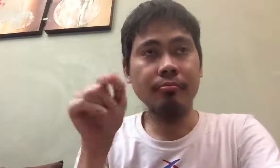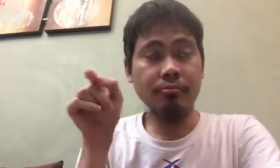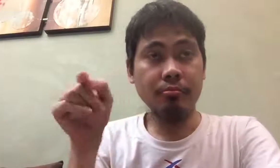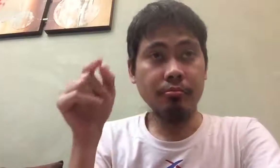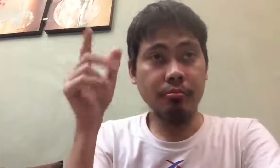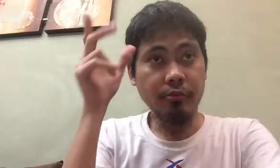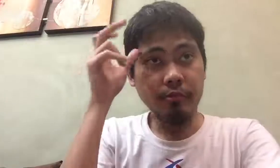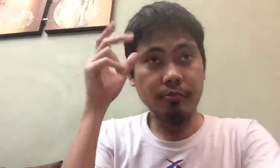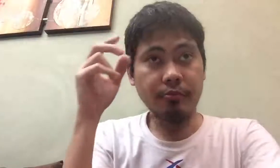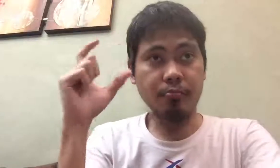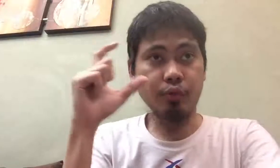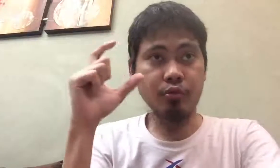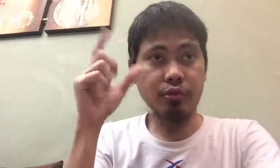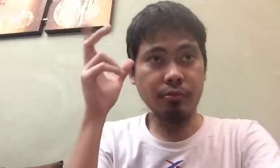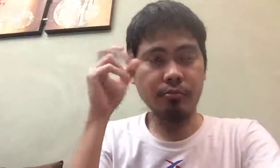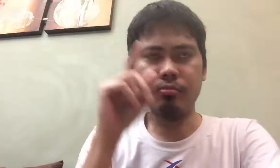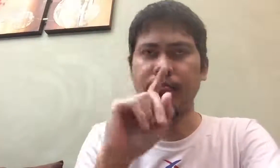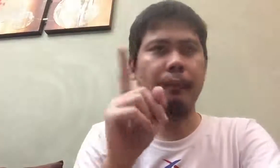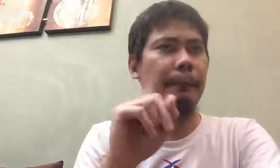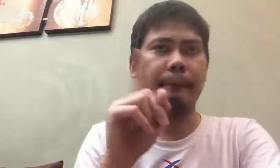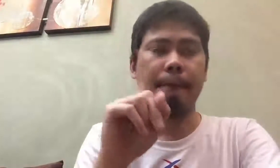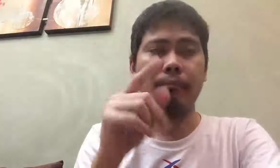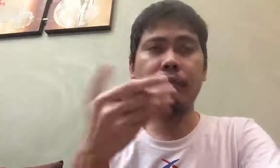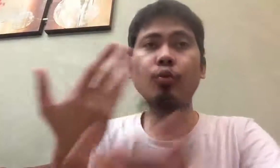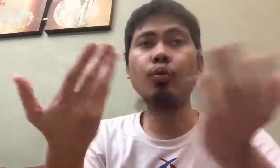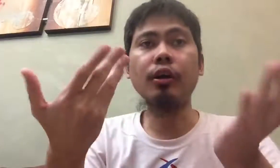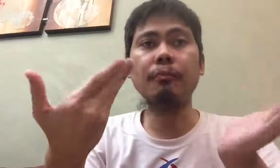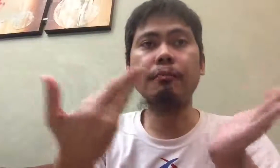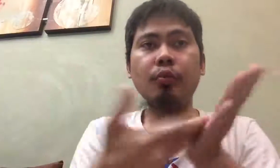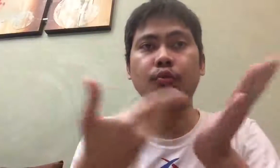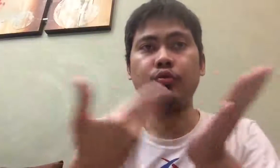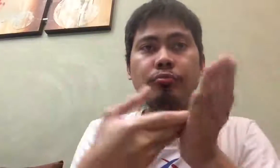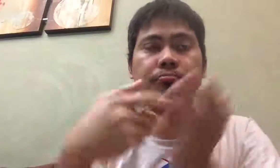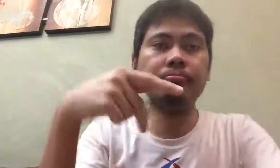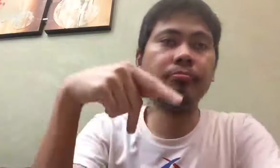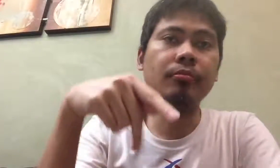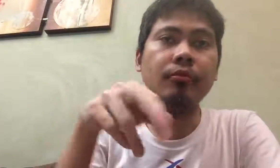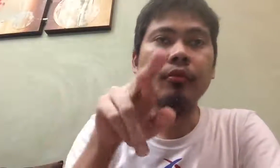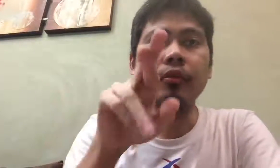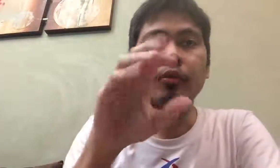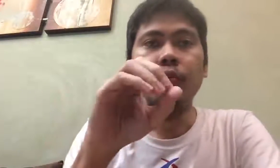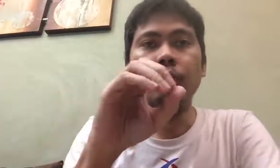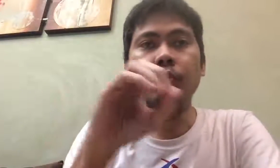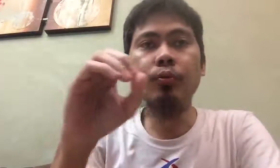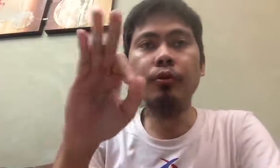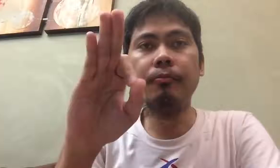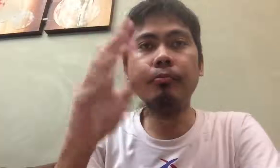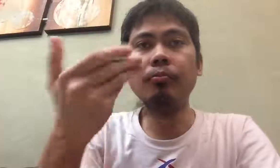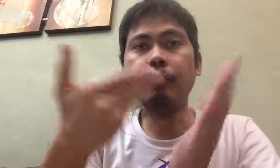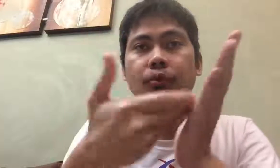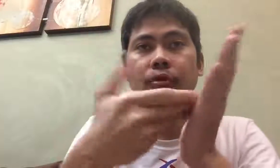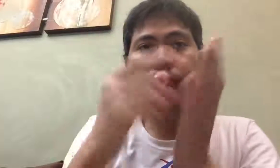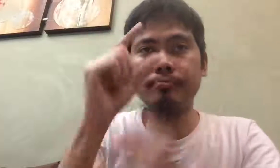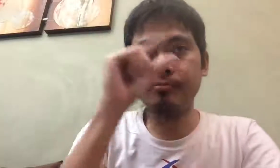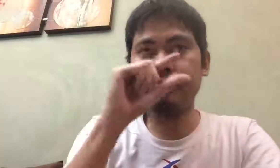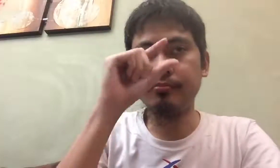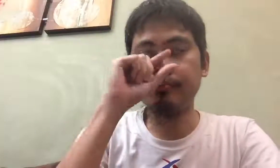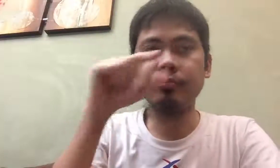sa bukong metro manila. Kaya pinagkuhuli ng Highway Patrol Group at MNBA ang mga private groups na